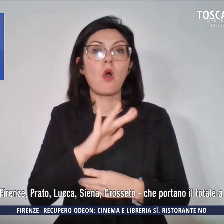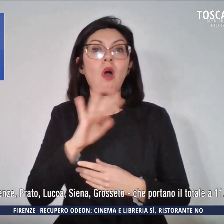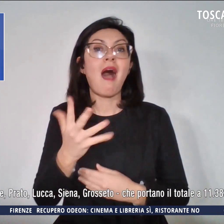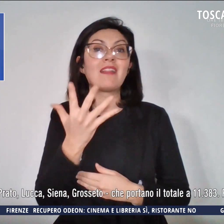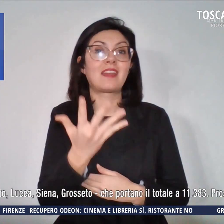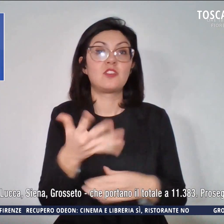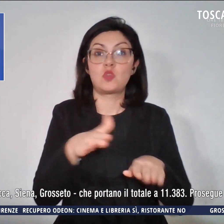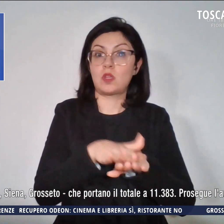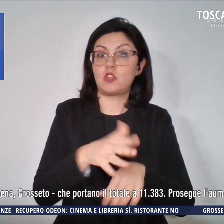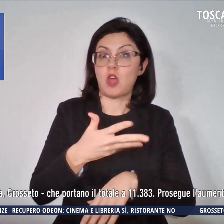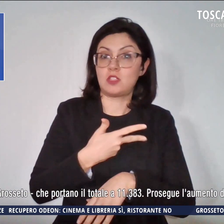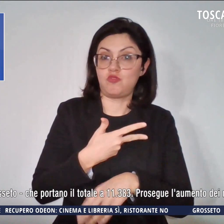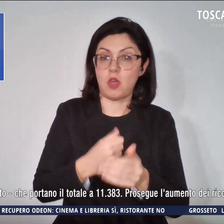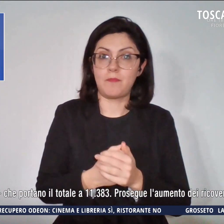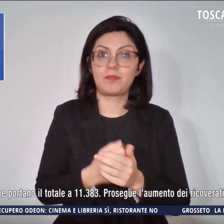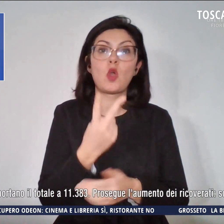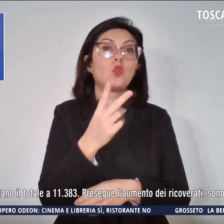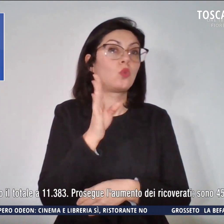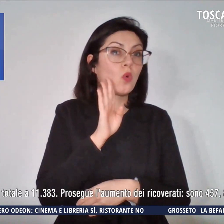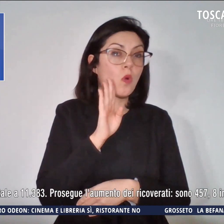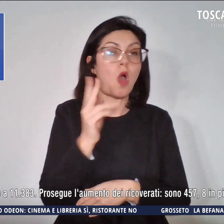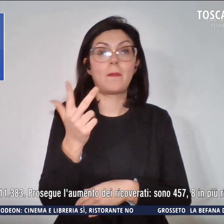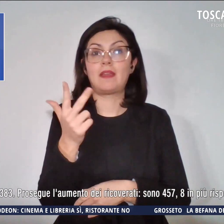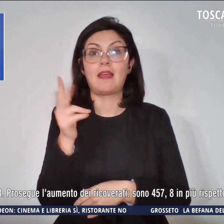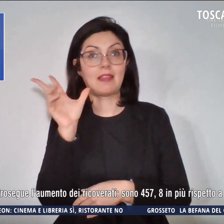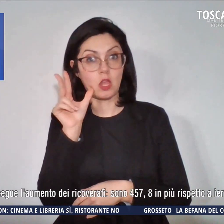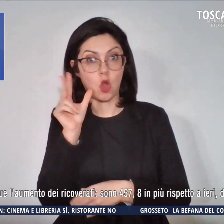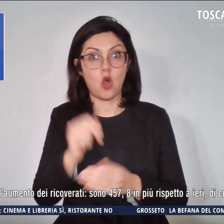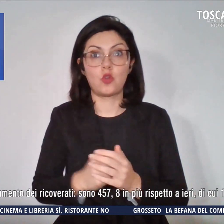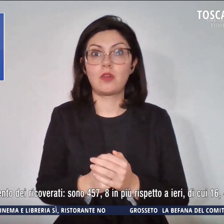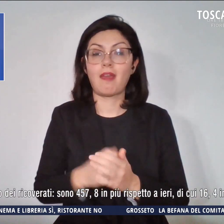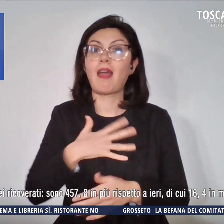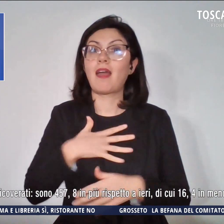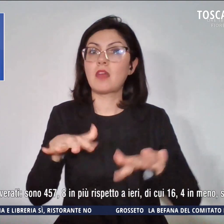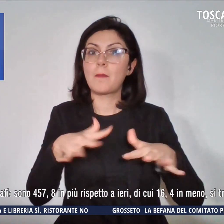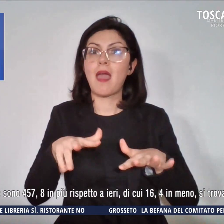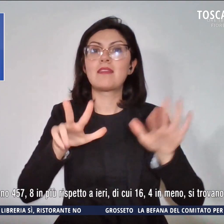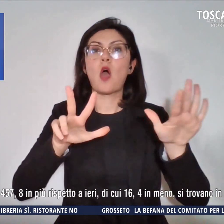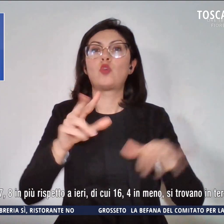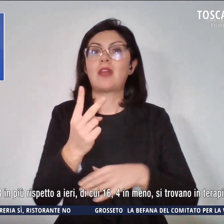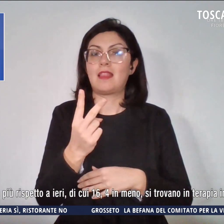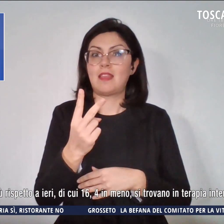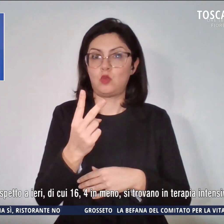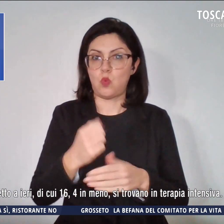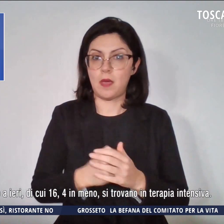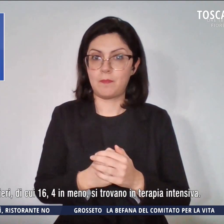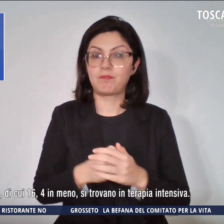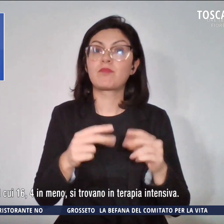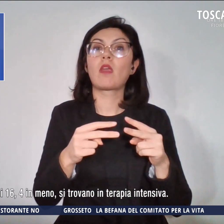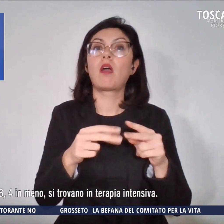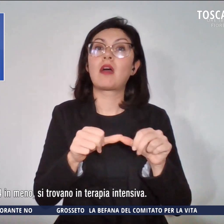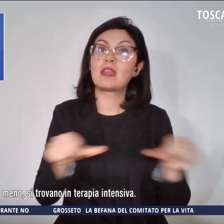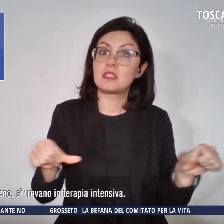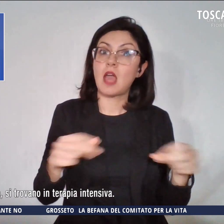decessi, due uomini e tre donne con un'età media di 82 anni, residenti nelle province di